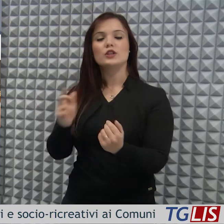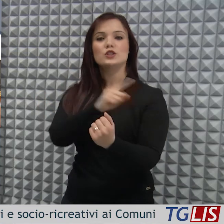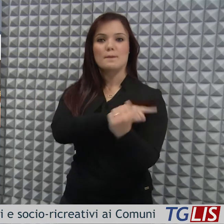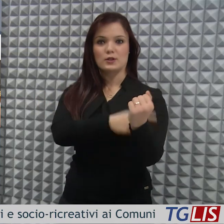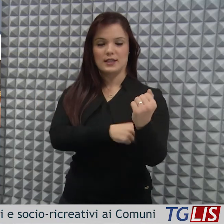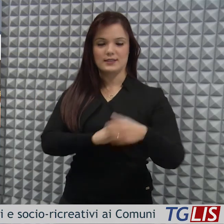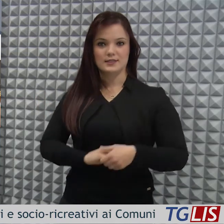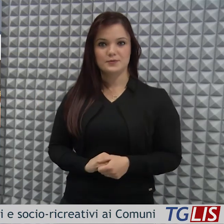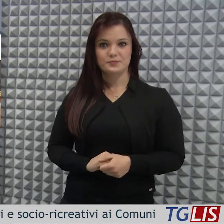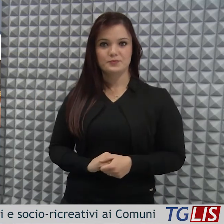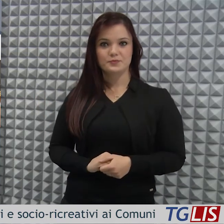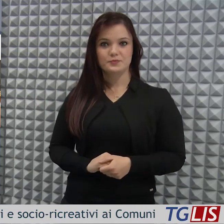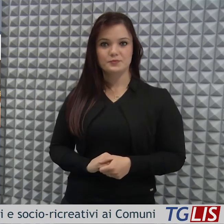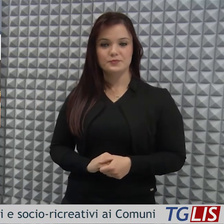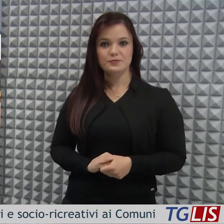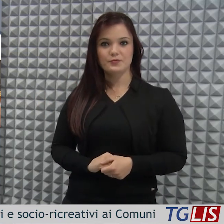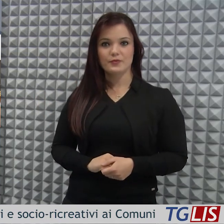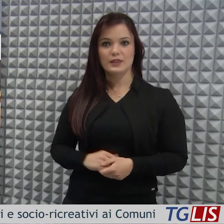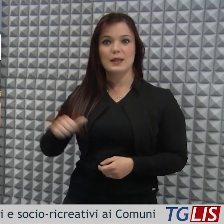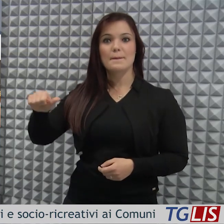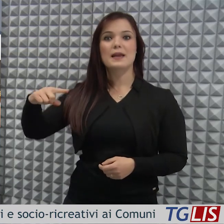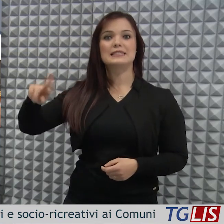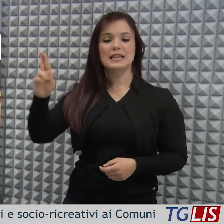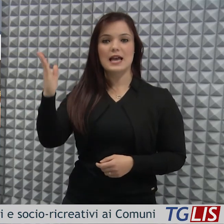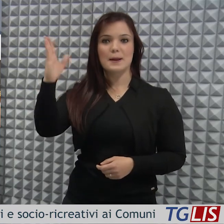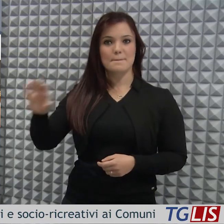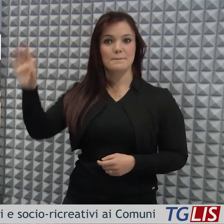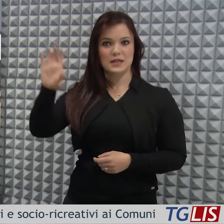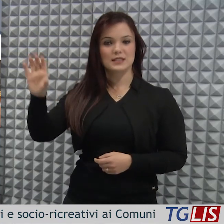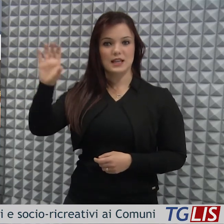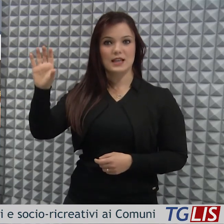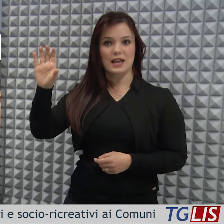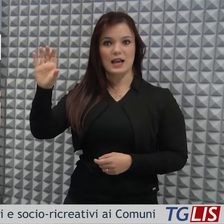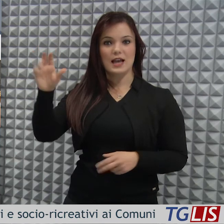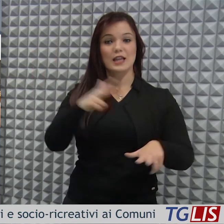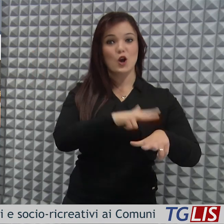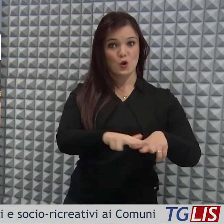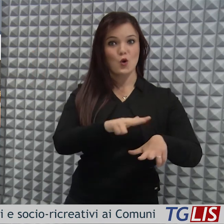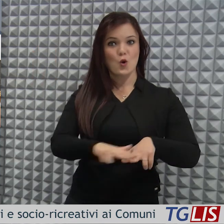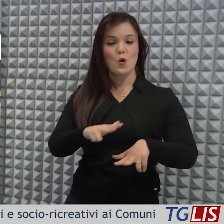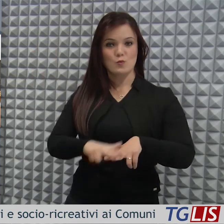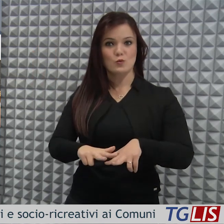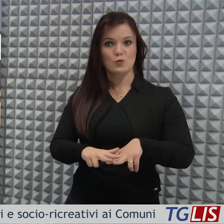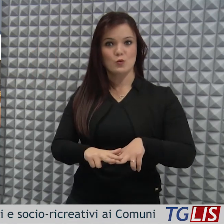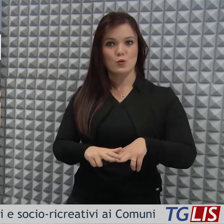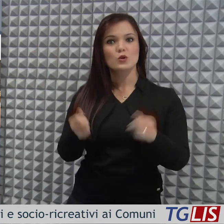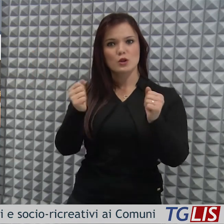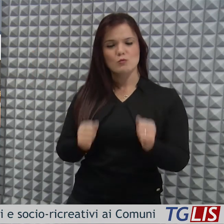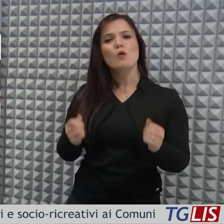provincia di Potenza. Grazie al PSR Basilicata i comuni potranno essere